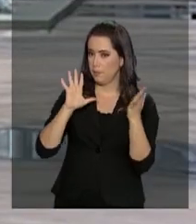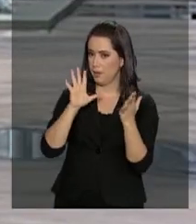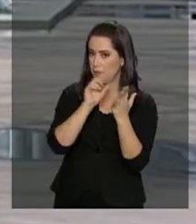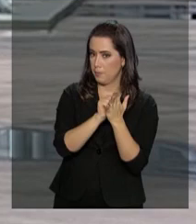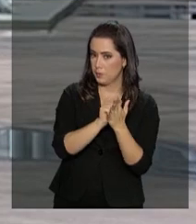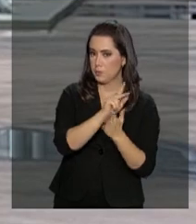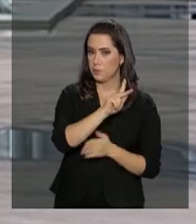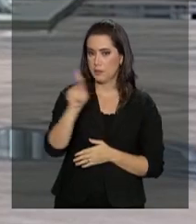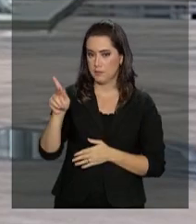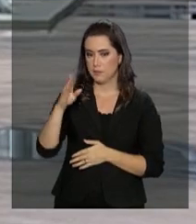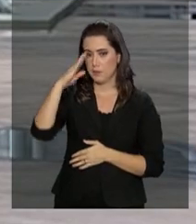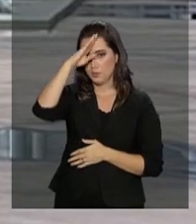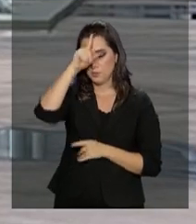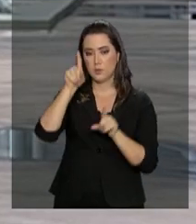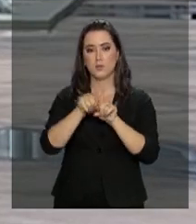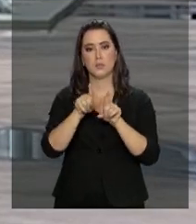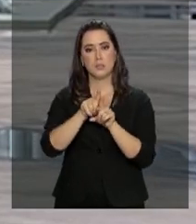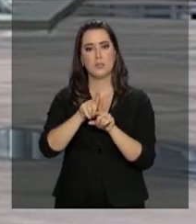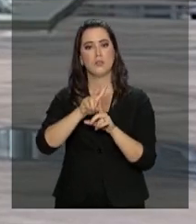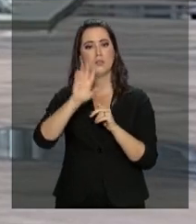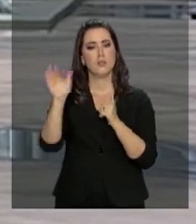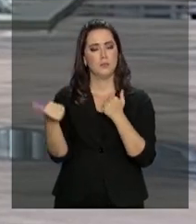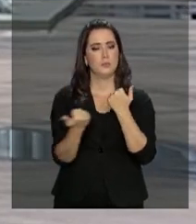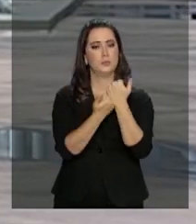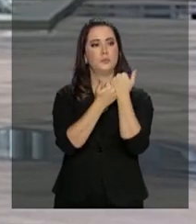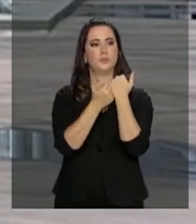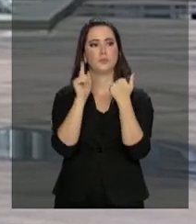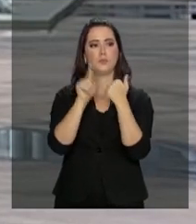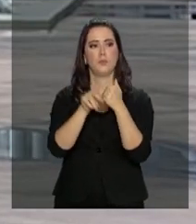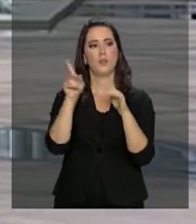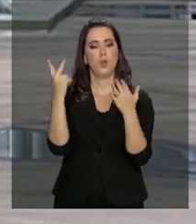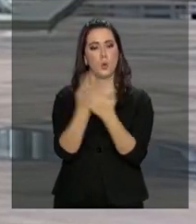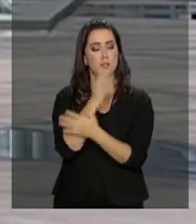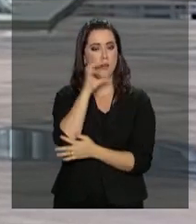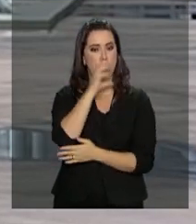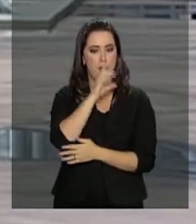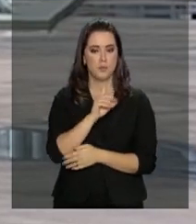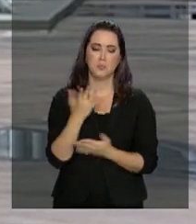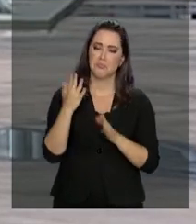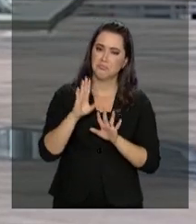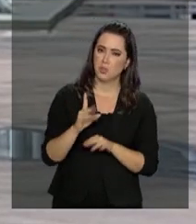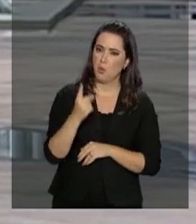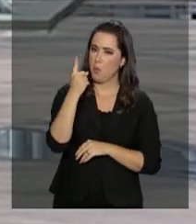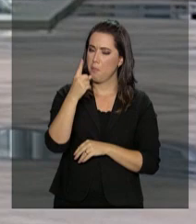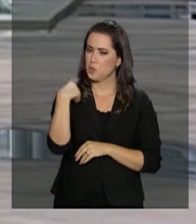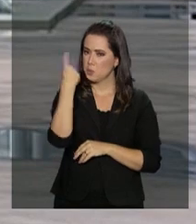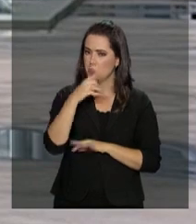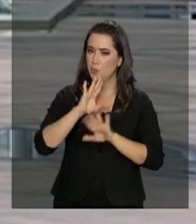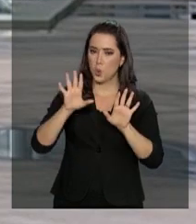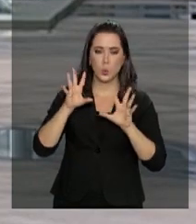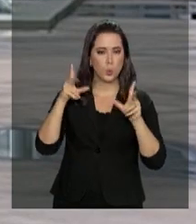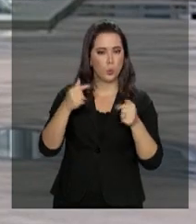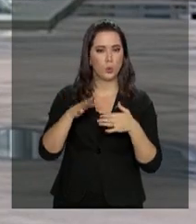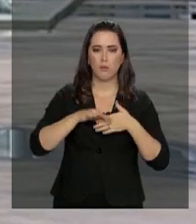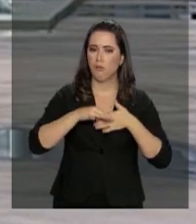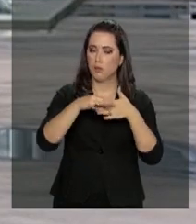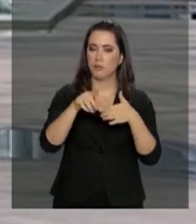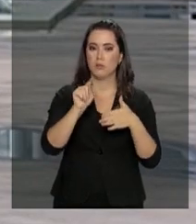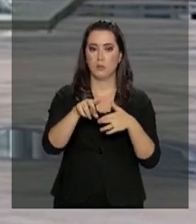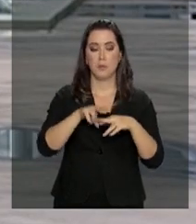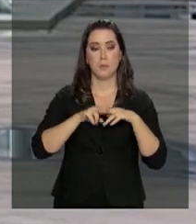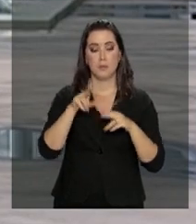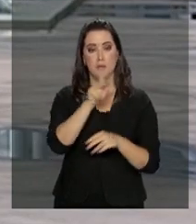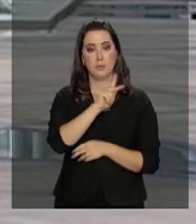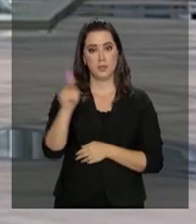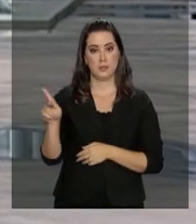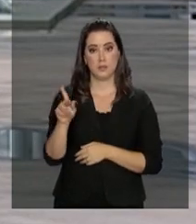eleito e do vice-presidente Hamilton Mourão foi bem rápida, ela durou aproximadamente uma hora, foi toda conduzida pela